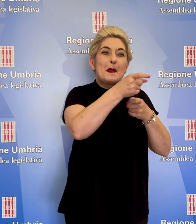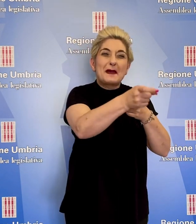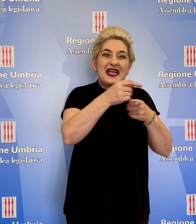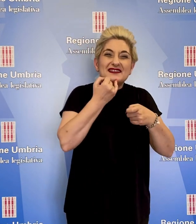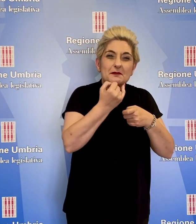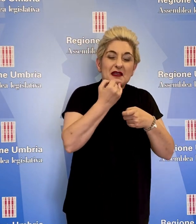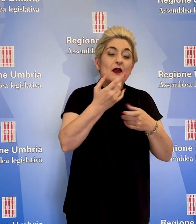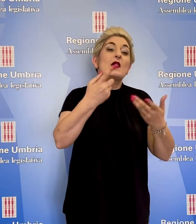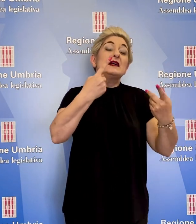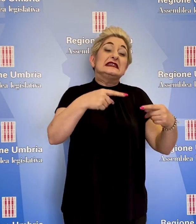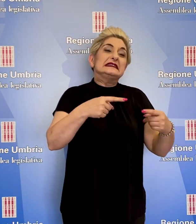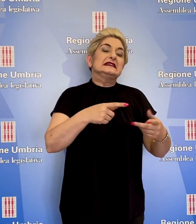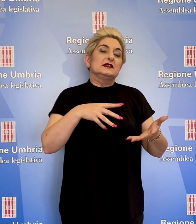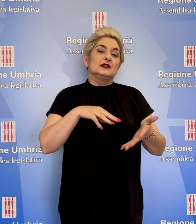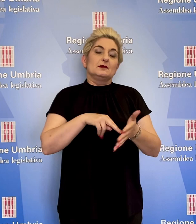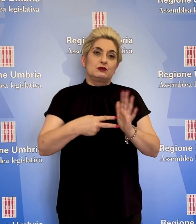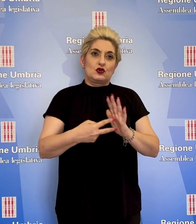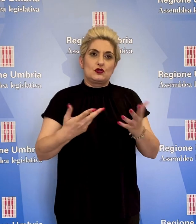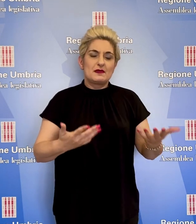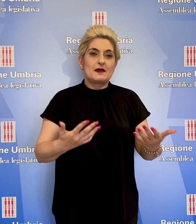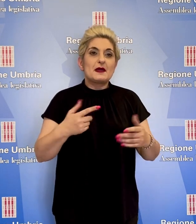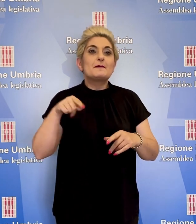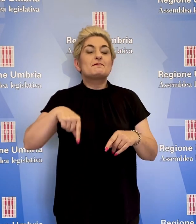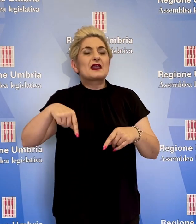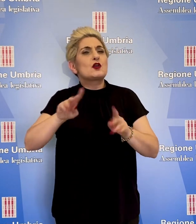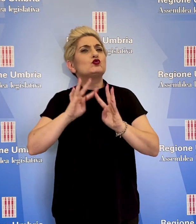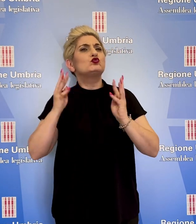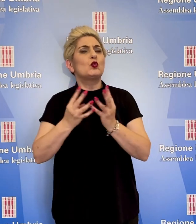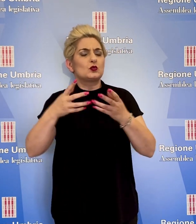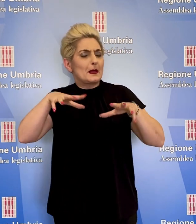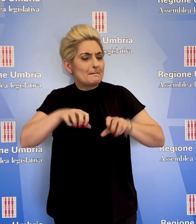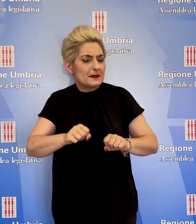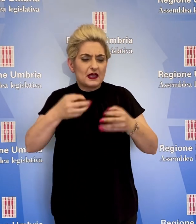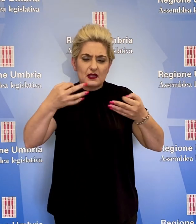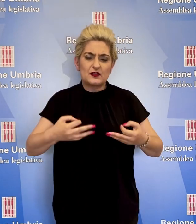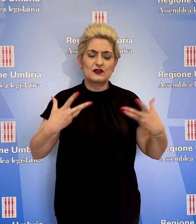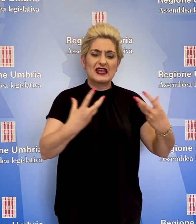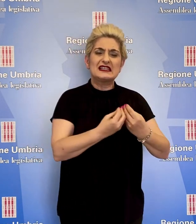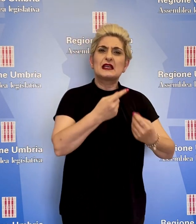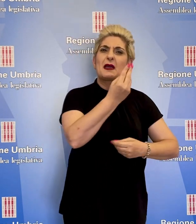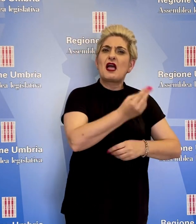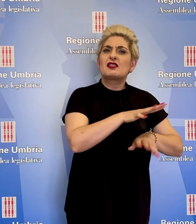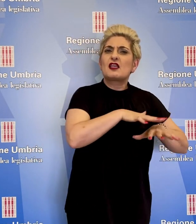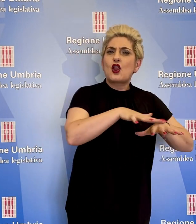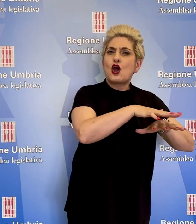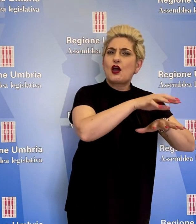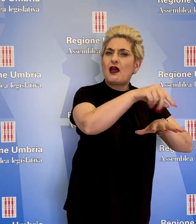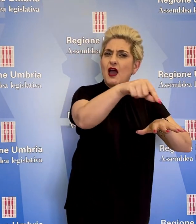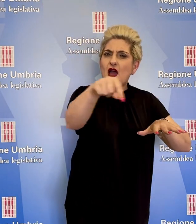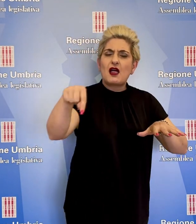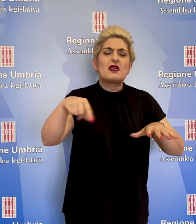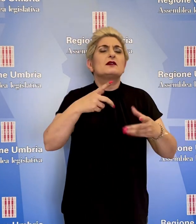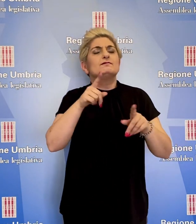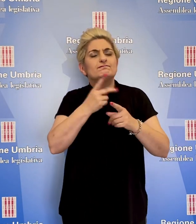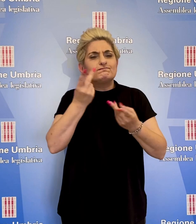molto impattante e questa giunta regionale, ha assicurato, è impegnata insieme agli altri enti locali a una